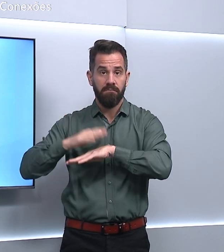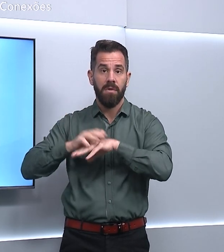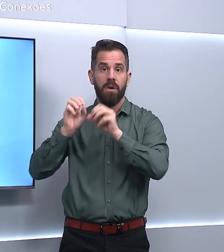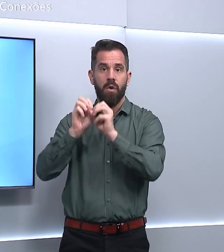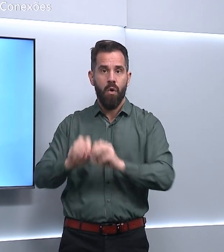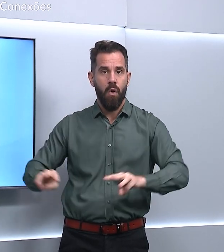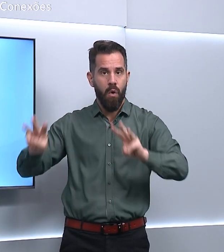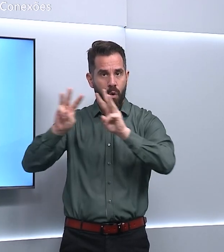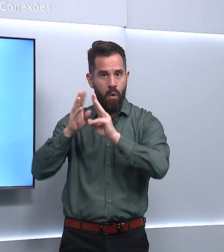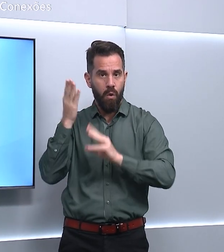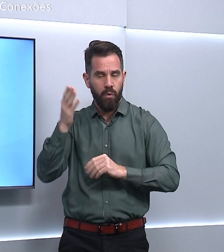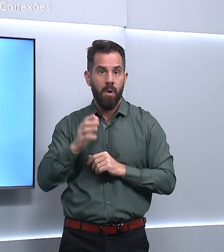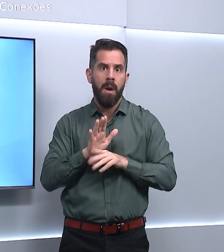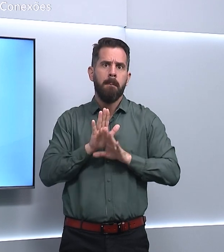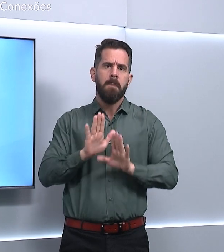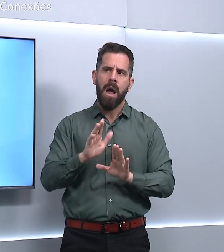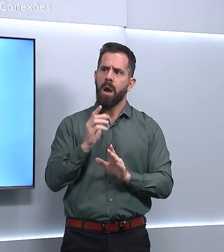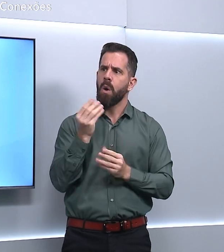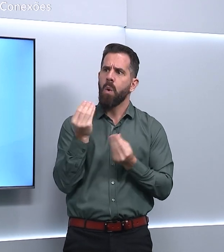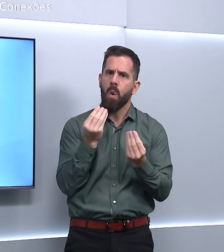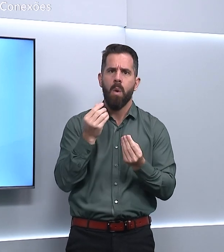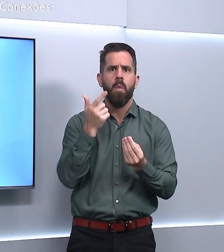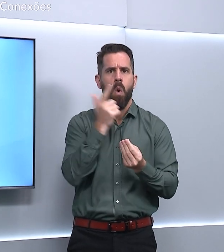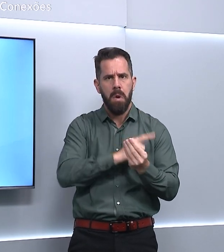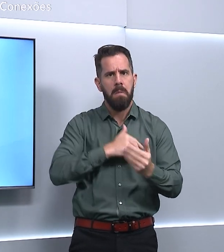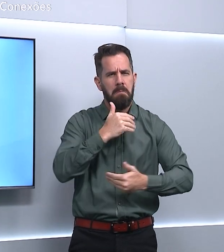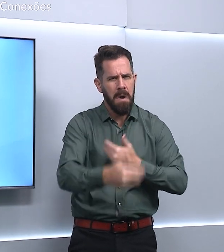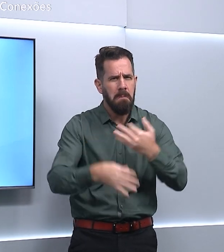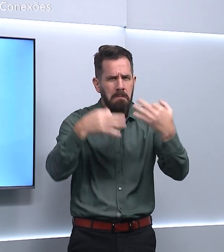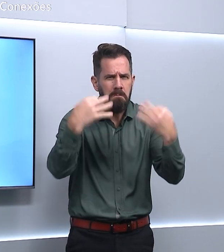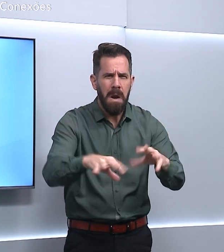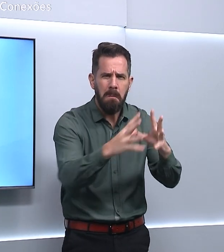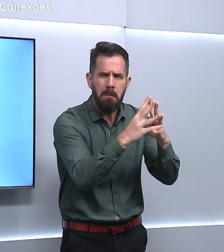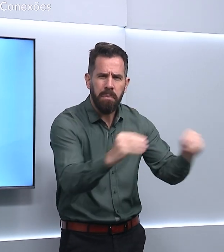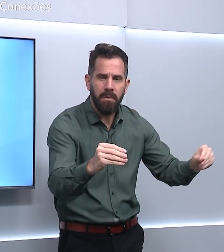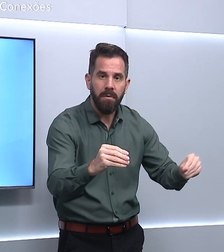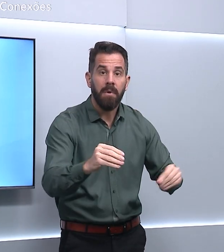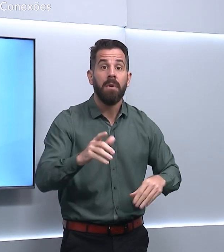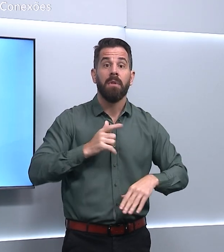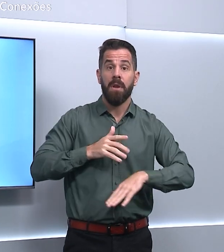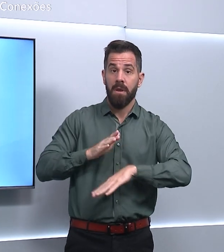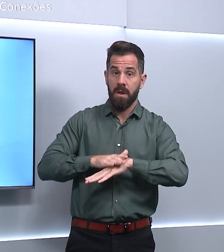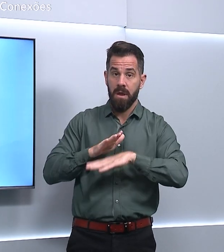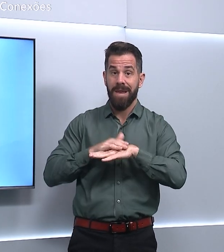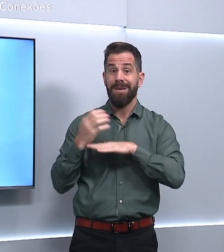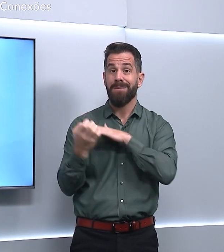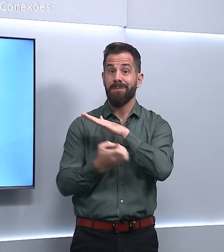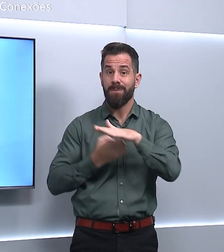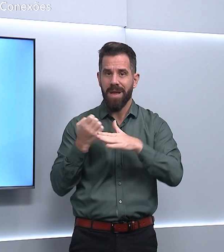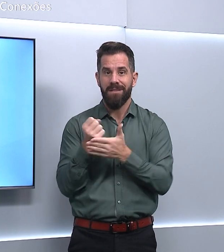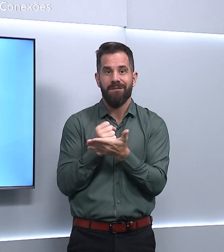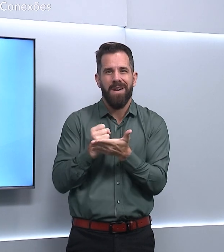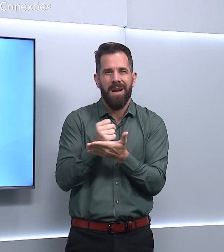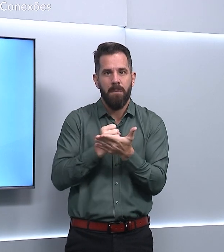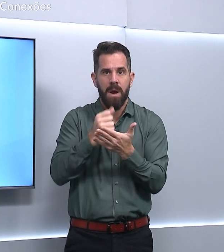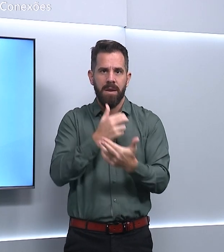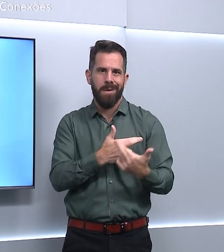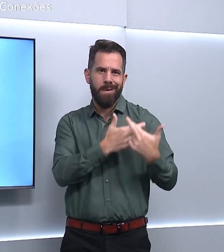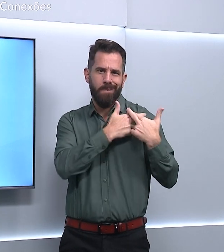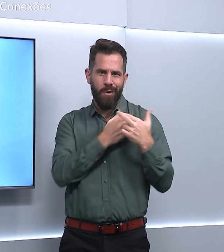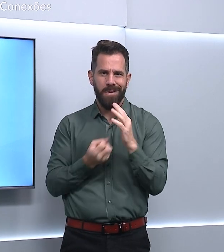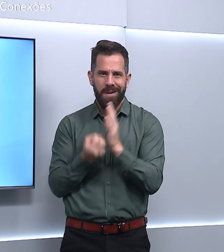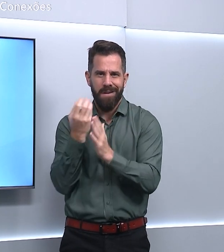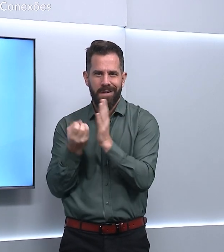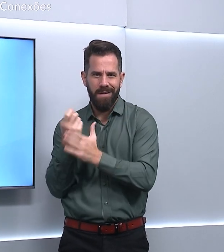Mas para que isso ocorra, a agência da ONU diz que a farmacêutica responsável pelo medicamento precisa